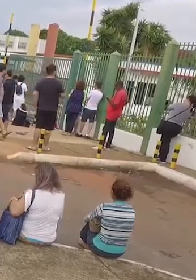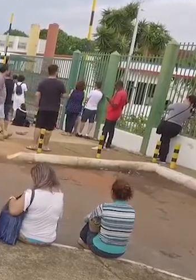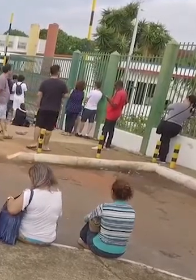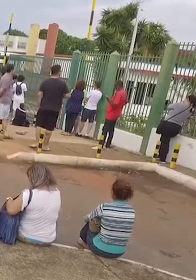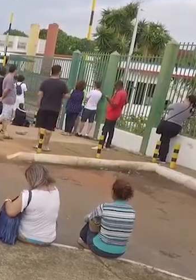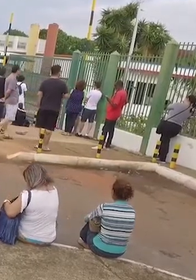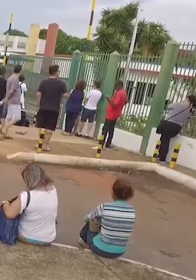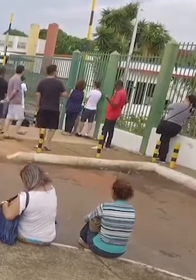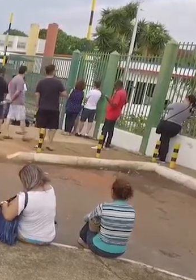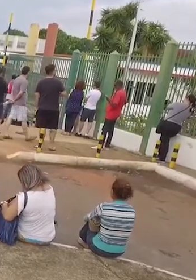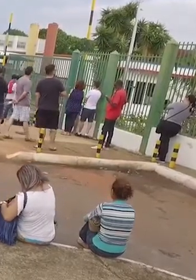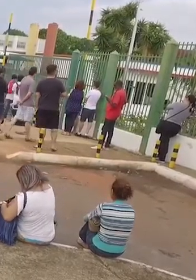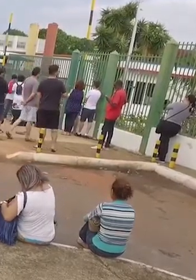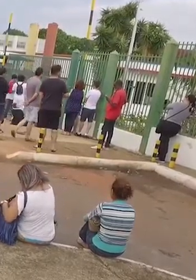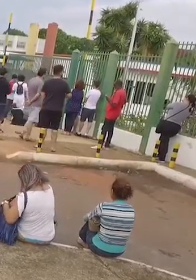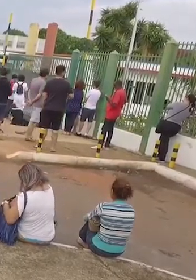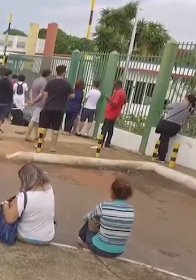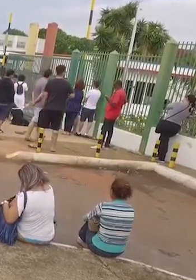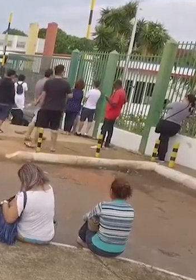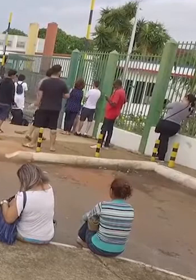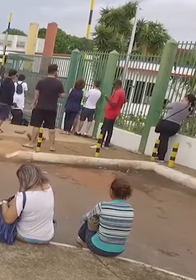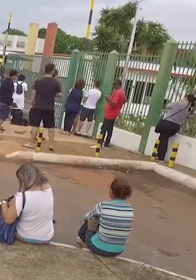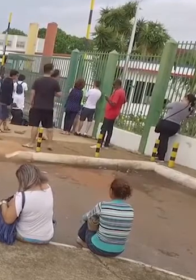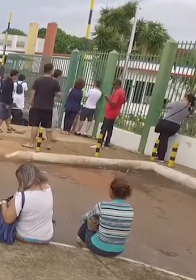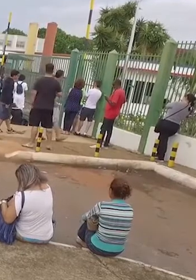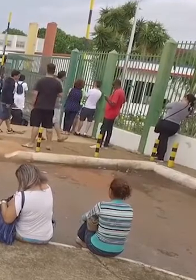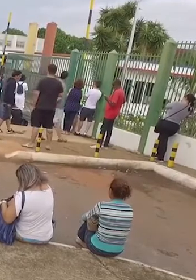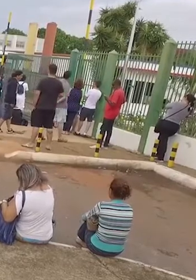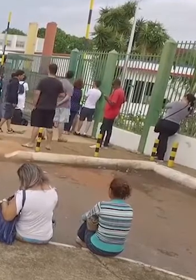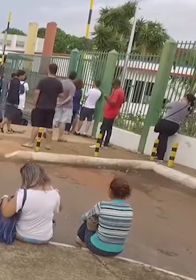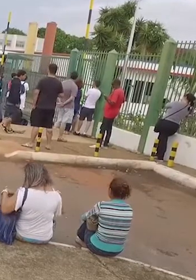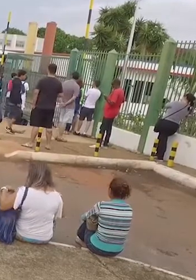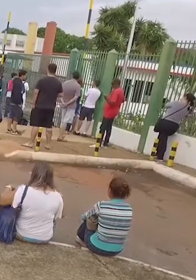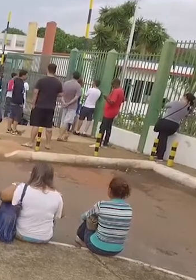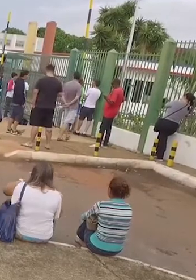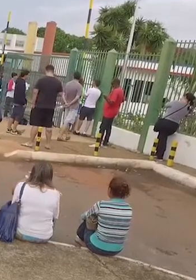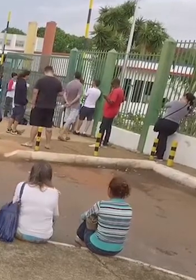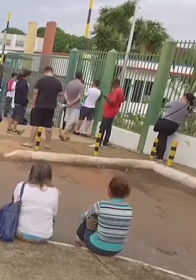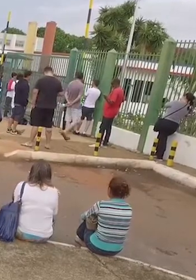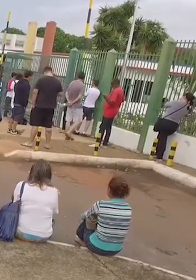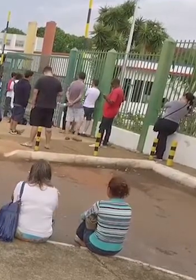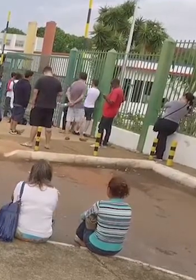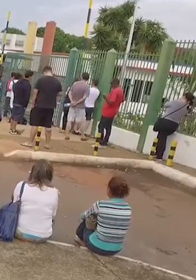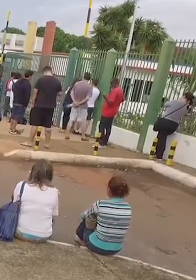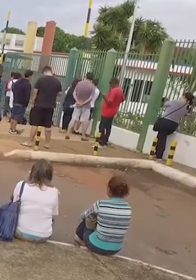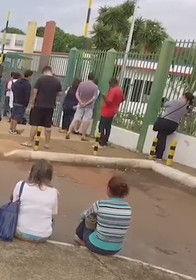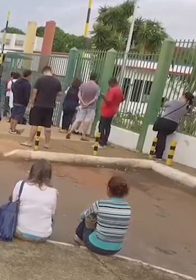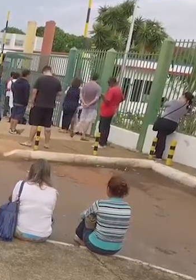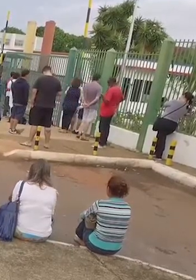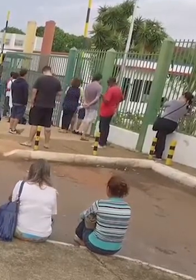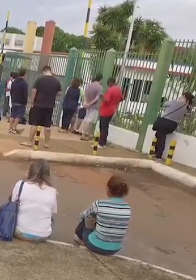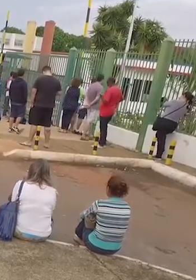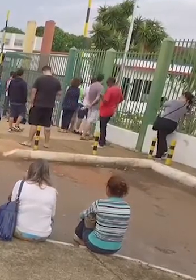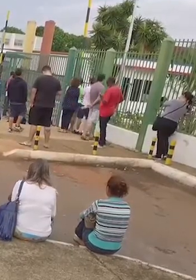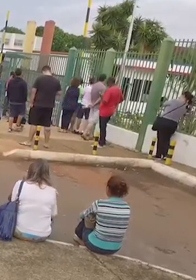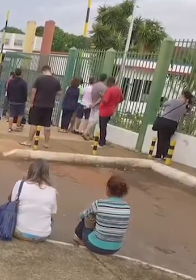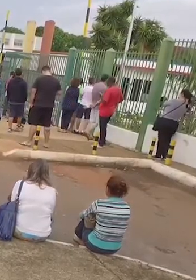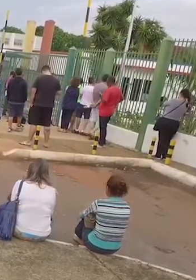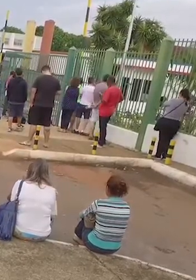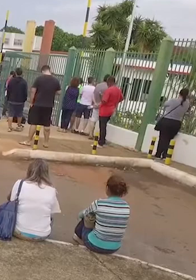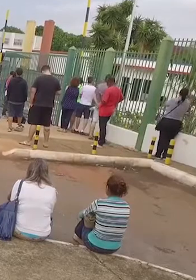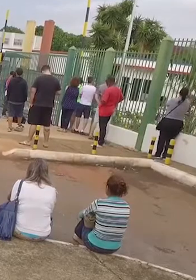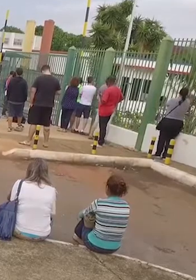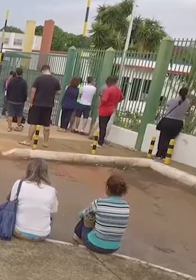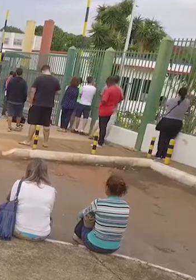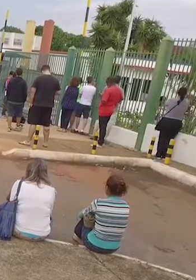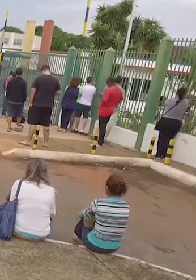disciplina vale até mil pontos e tem caráter eliminatório para quem tira zero este ano este o tema foi os desafios para a